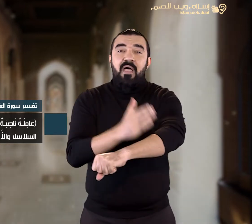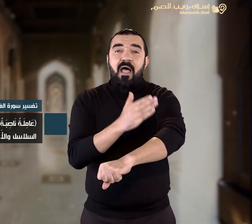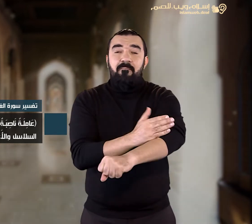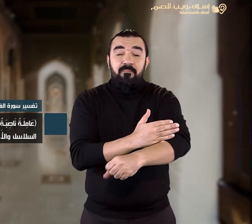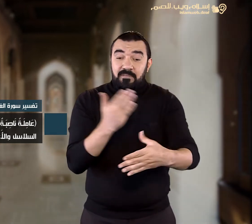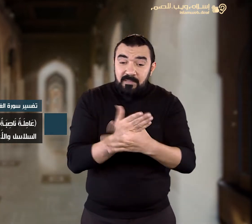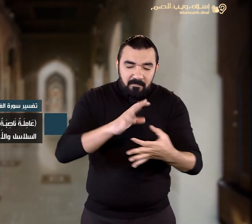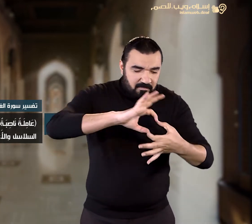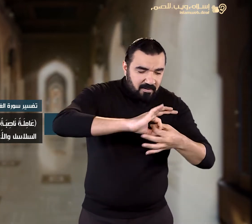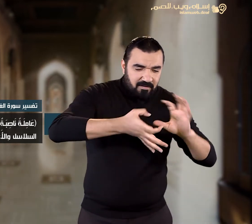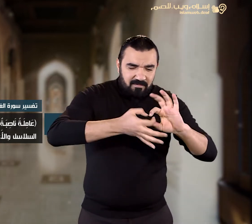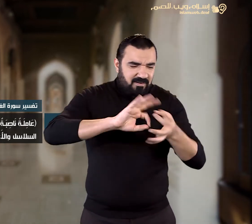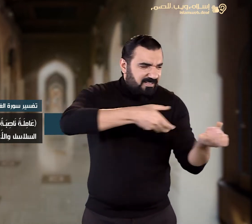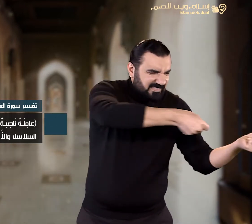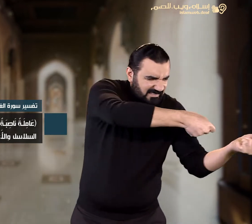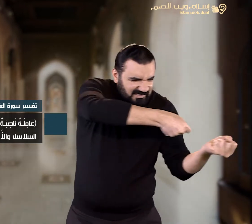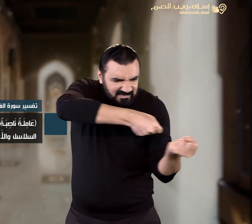من جر السلاسل والأغلال